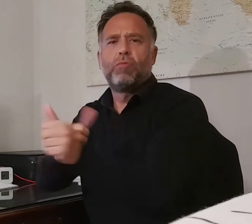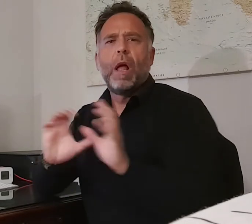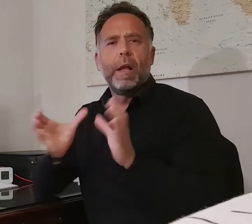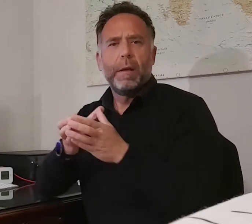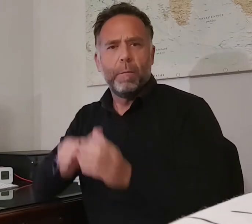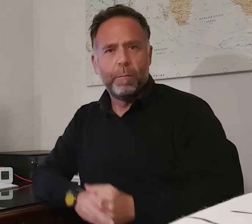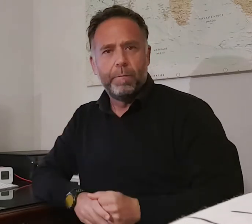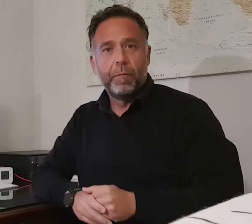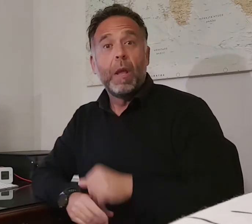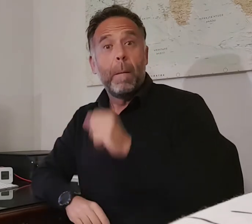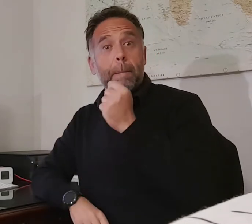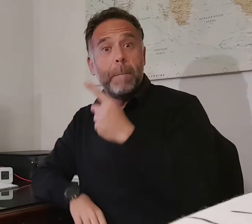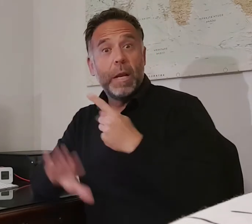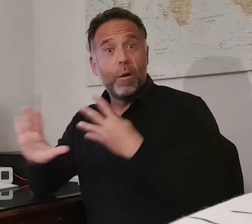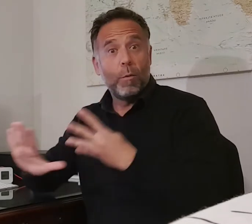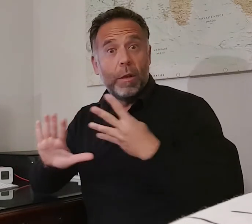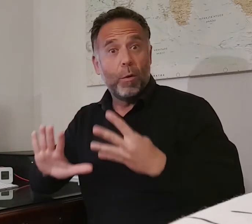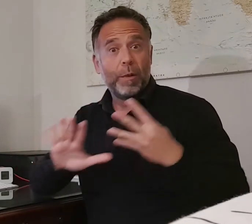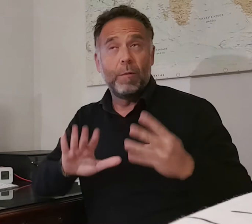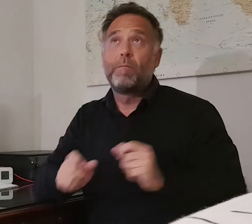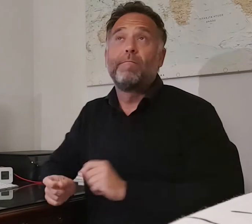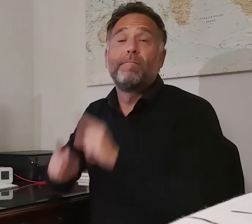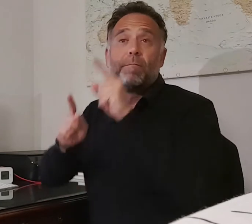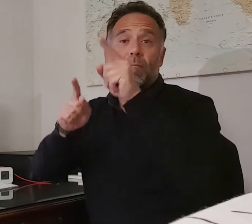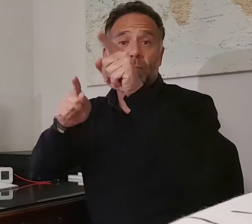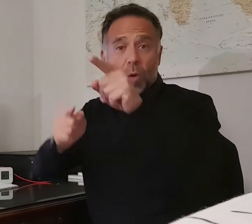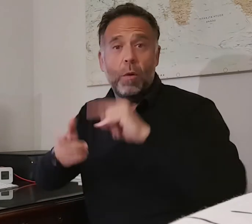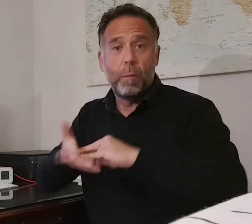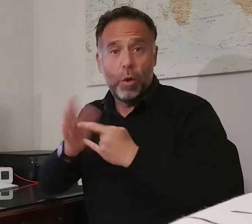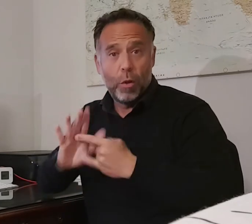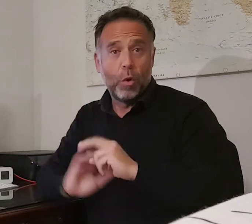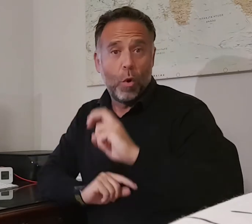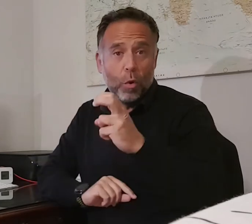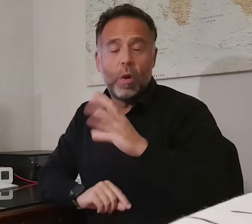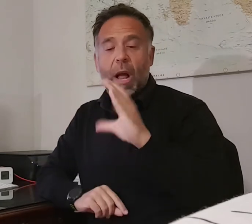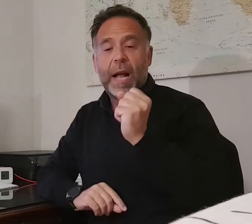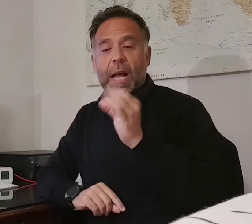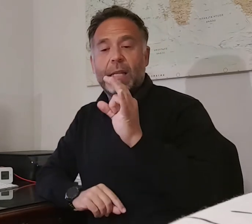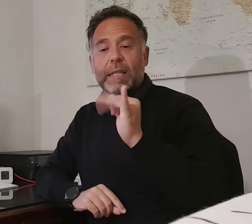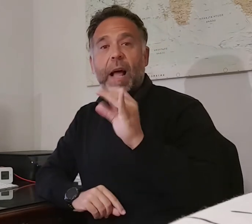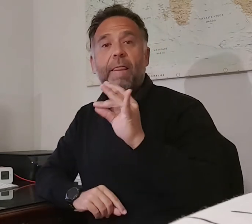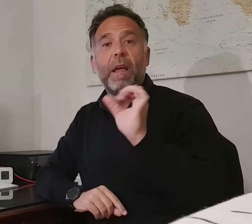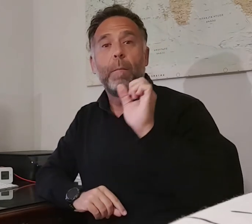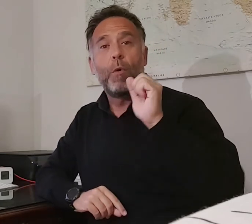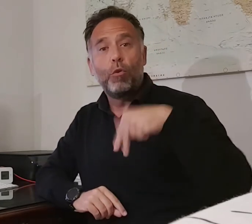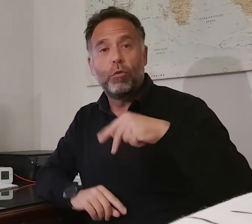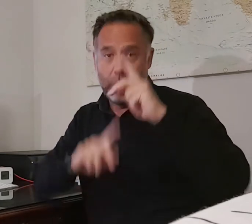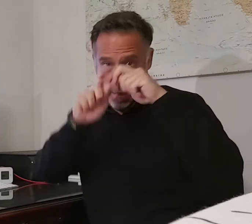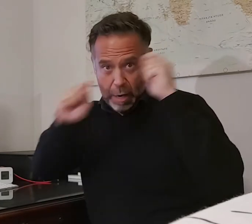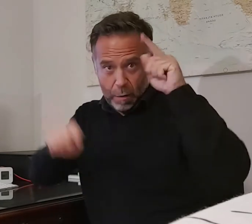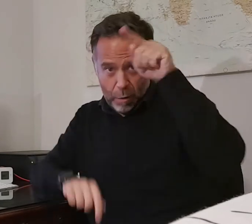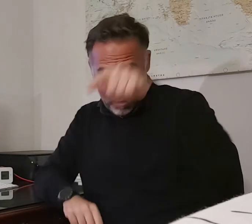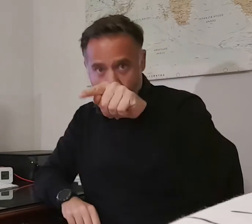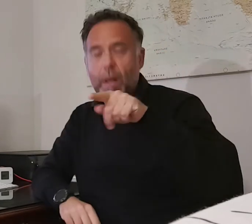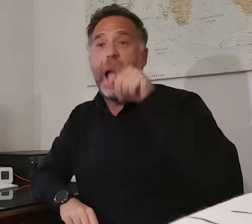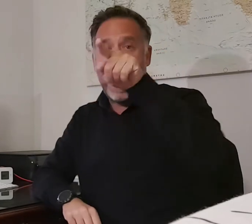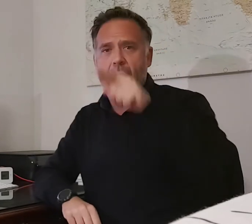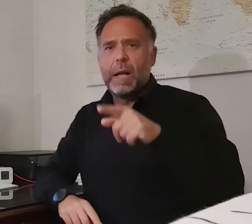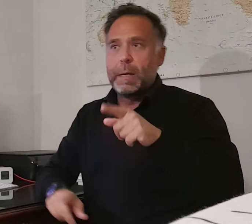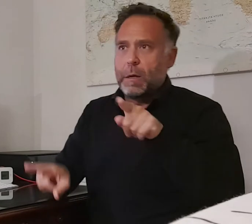puso rumbo por dos temporadas al proyecto del Casademón Girona, donde ejerció el rock de pegamento dentro de